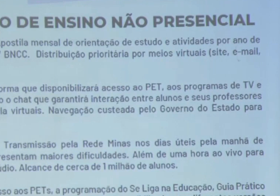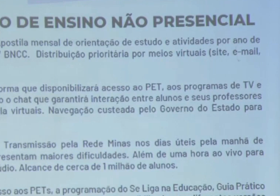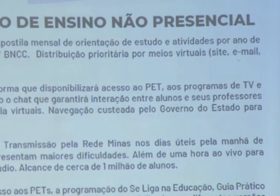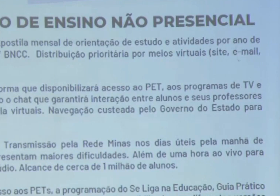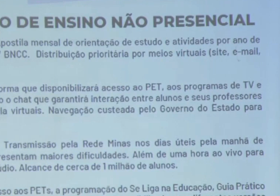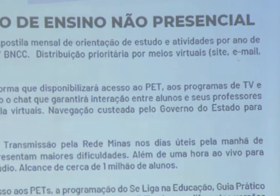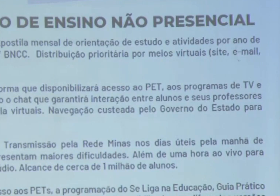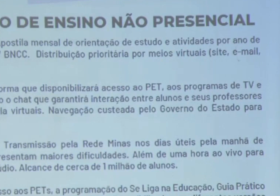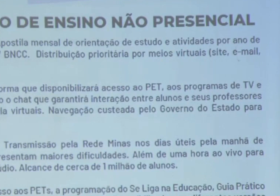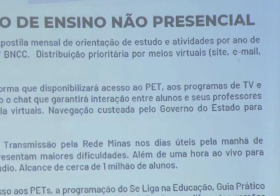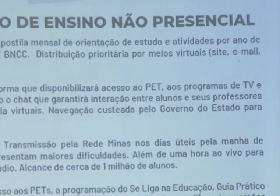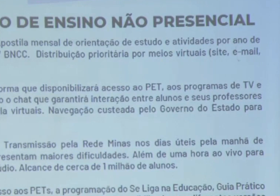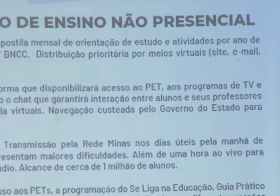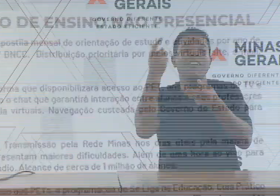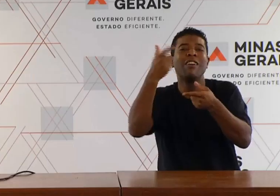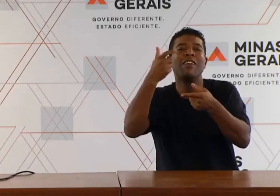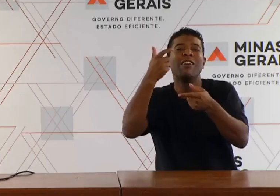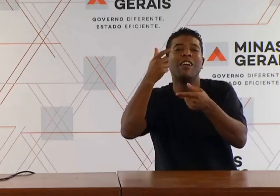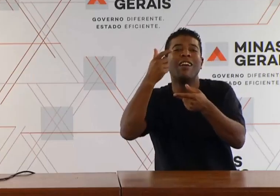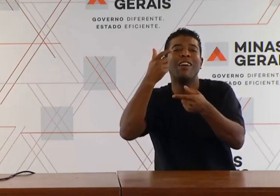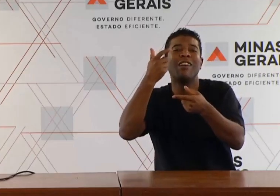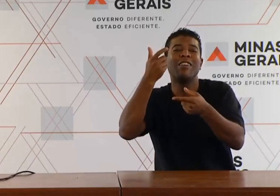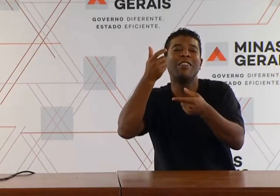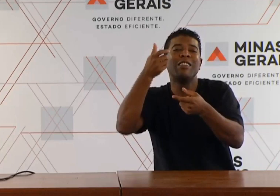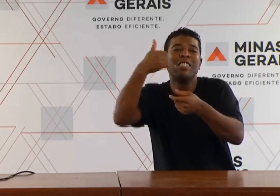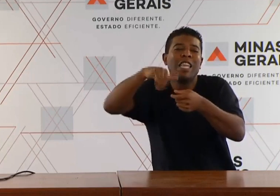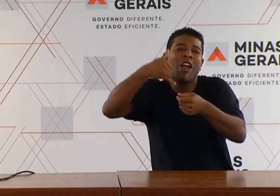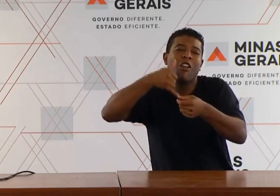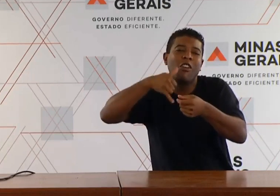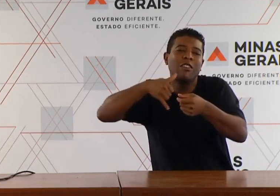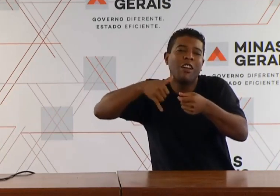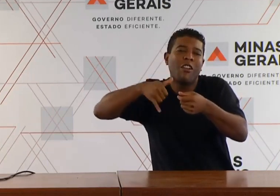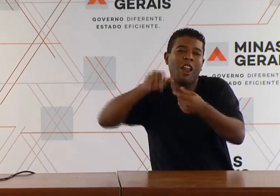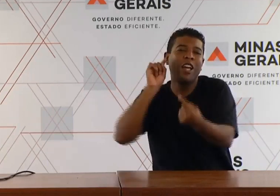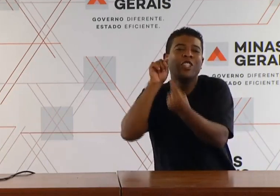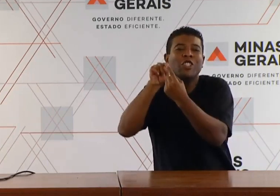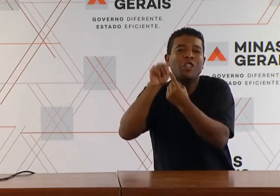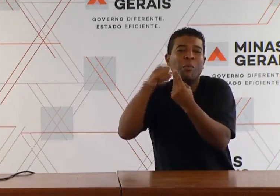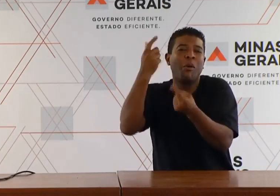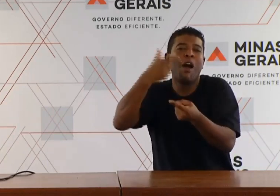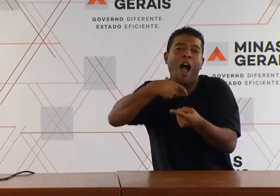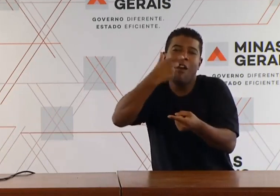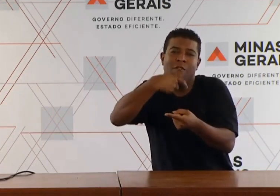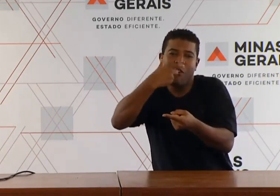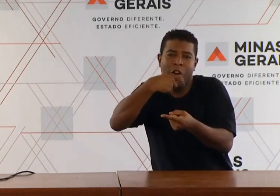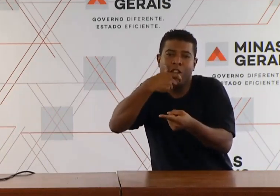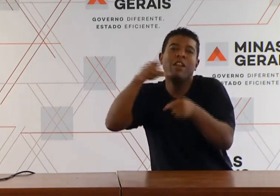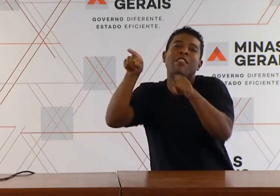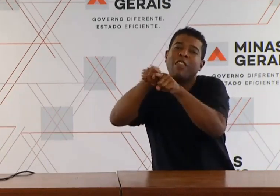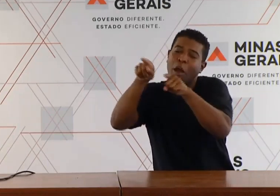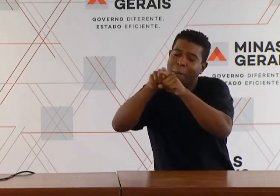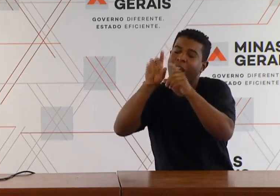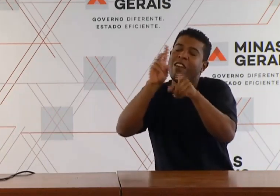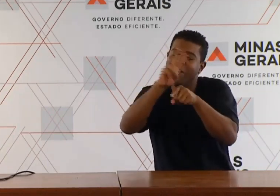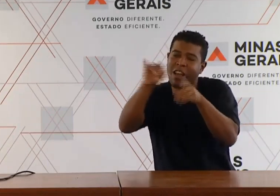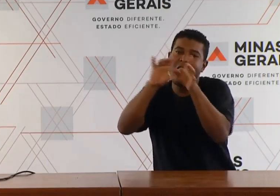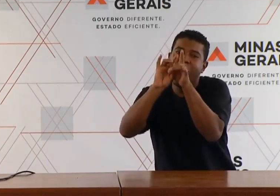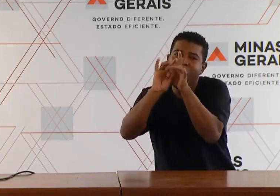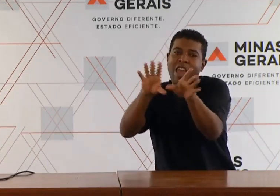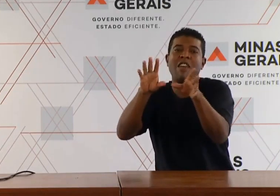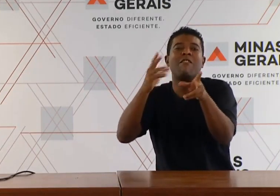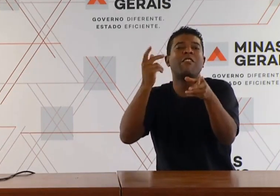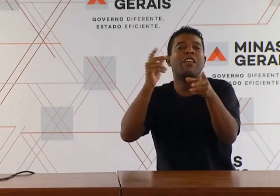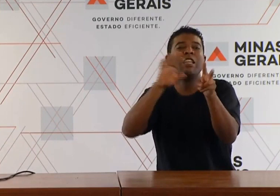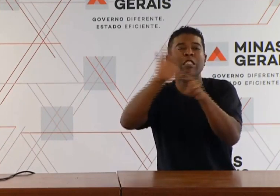também ter acesso aos planos de estudos doutorados naquelas localidades onde não há cobertura da nossa televisão pública.